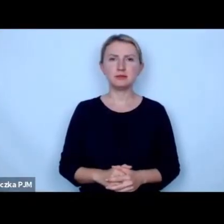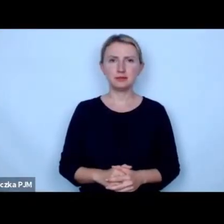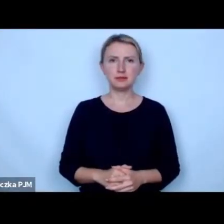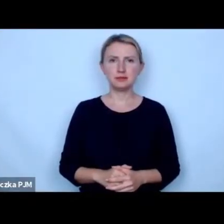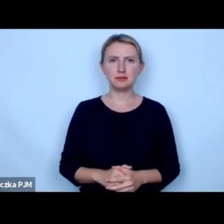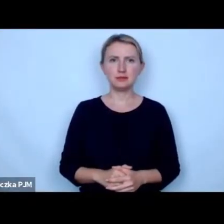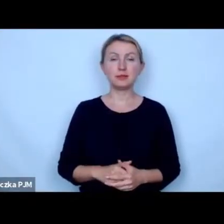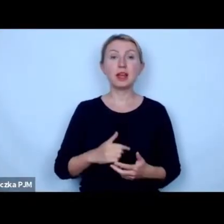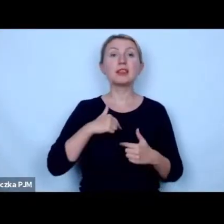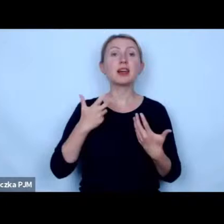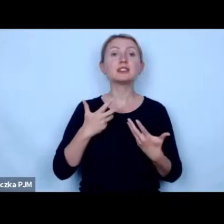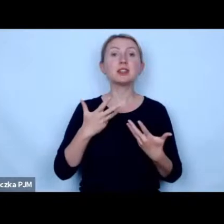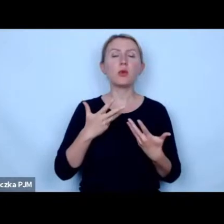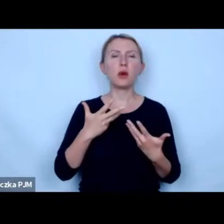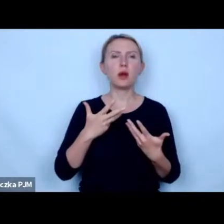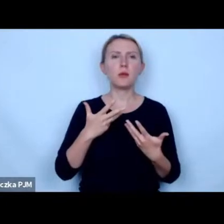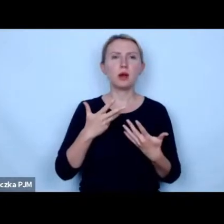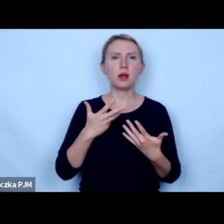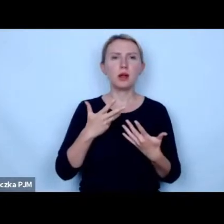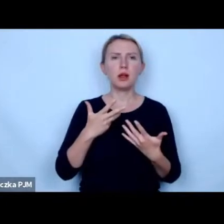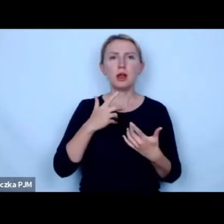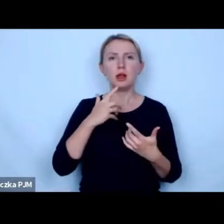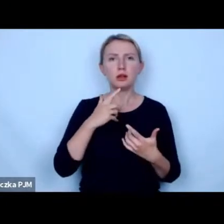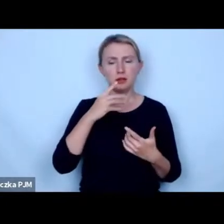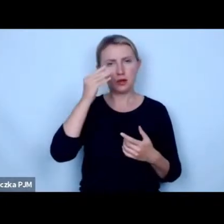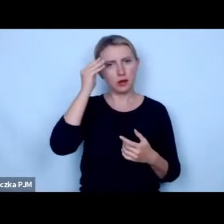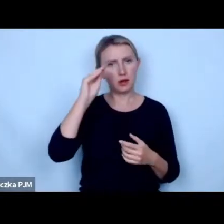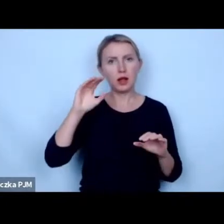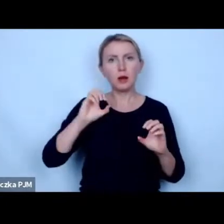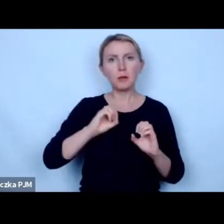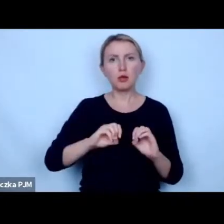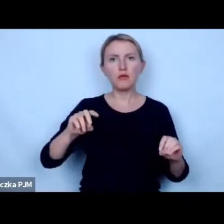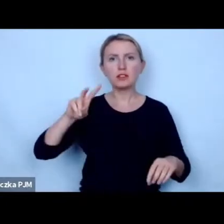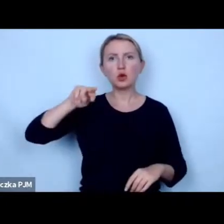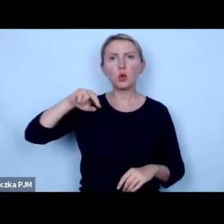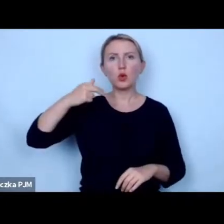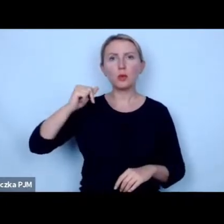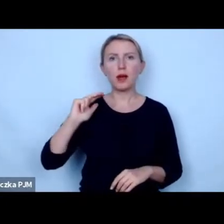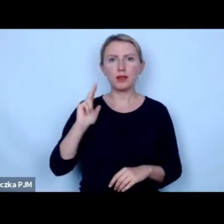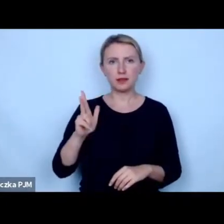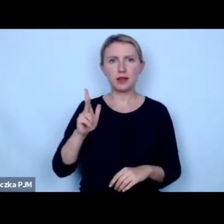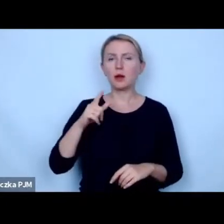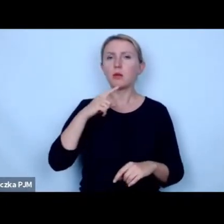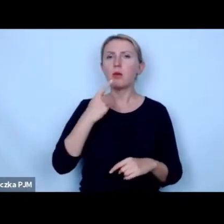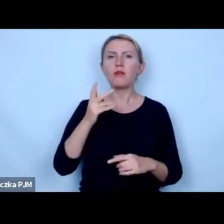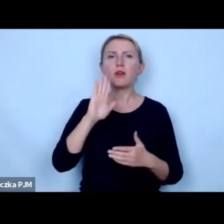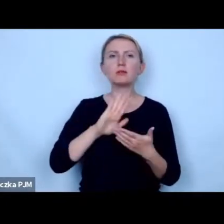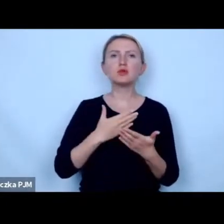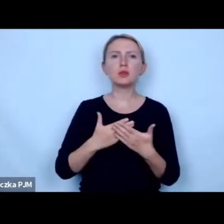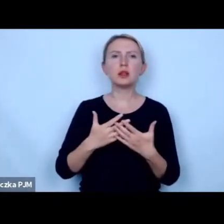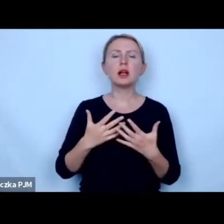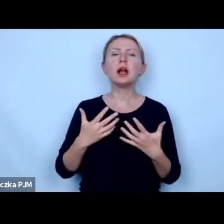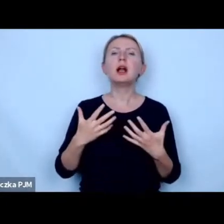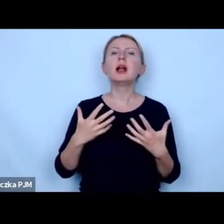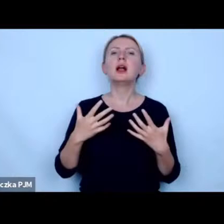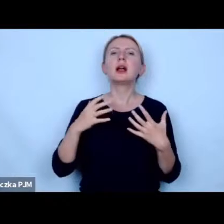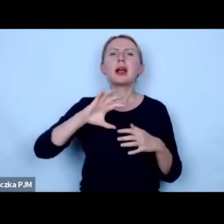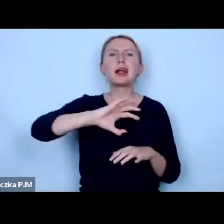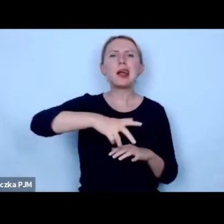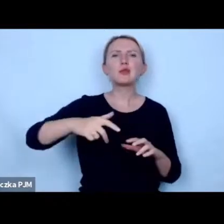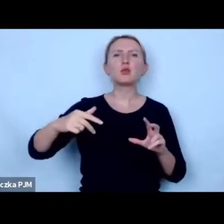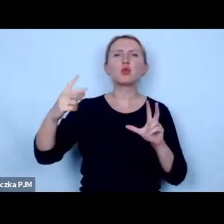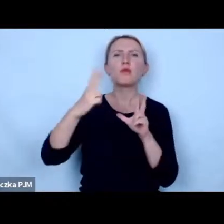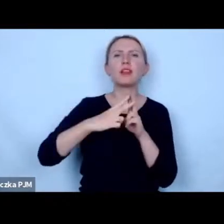ja chciałem troszkę podbić to o czym mówił profesor Urbaniak podam przykład a propos gatunków inwazyjnych i tego co z nimi